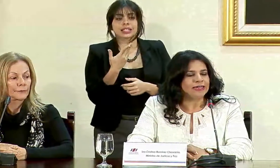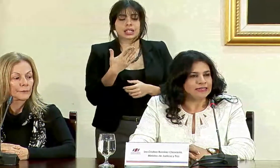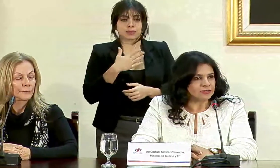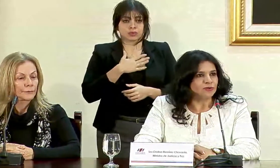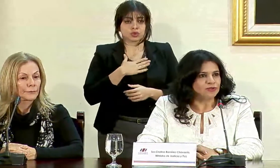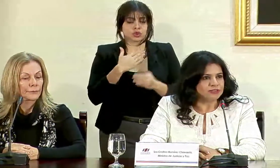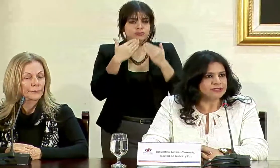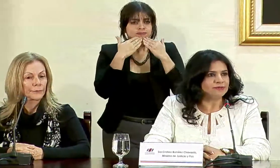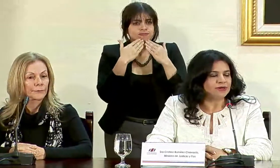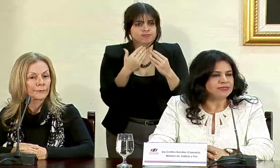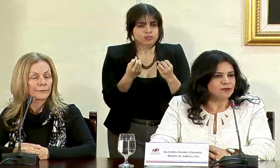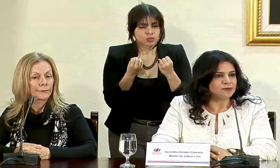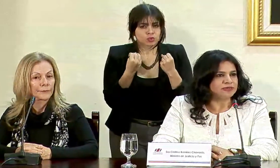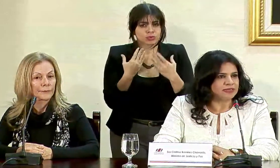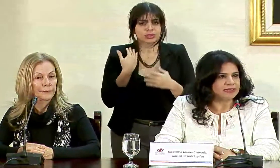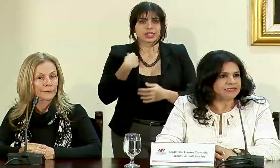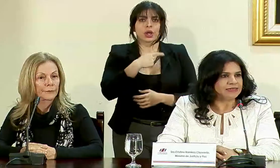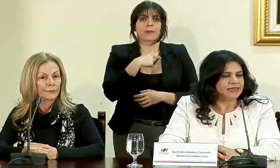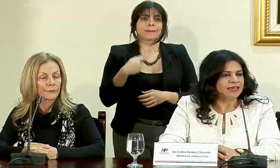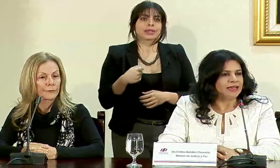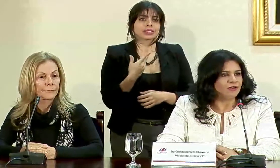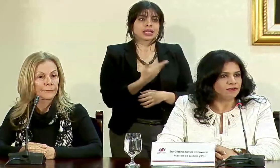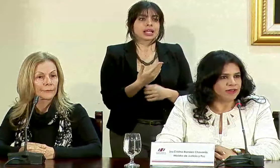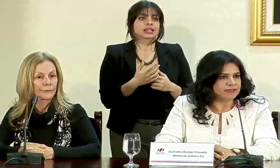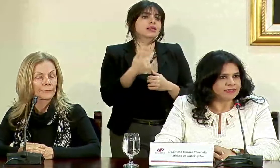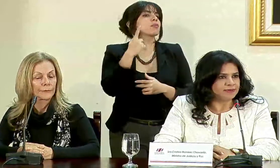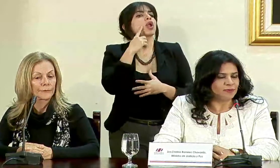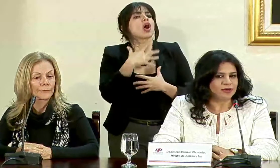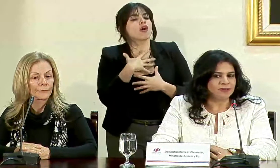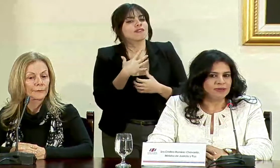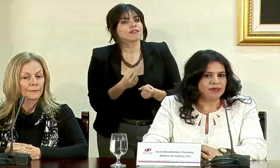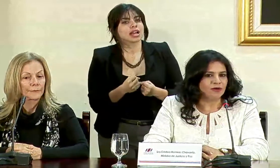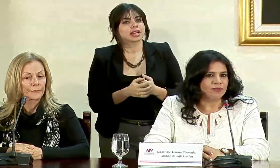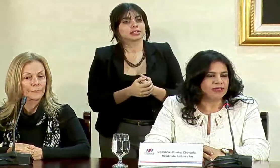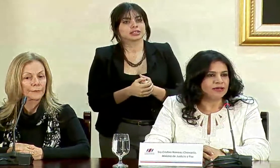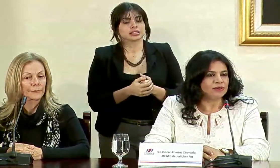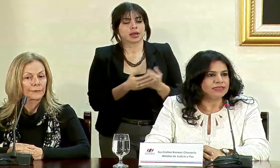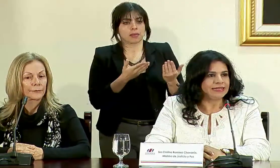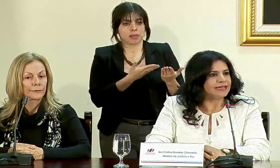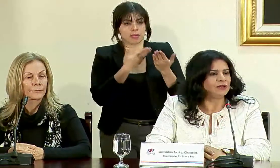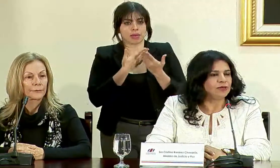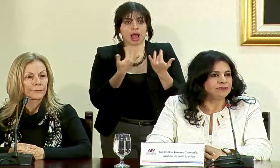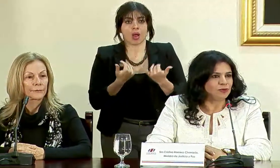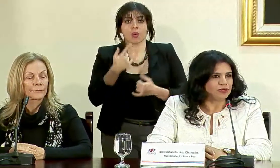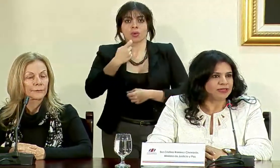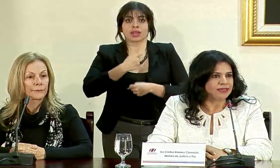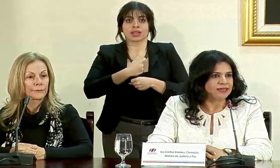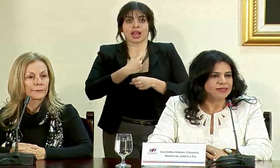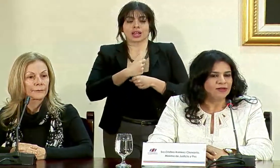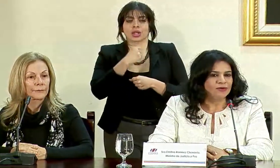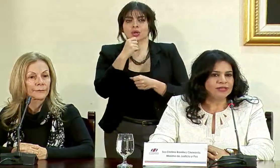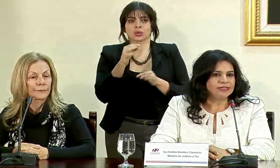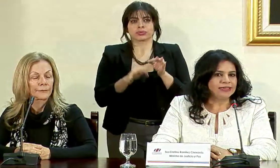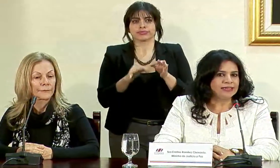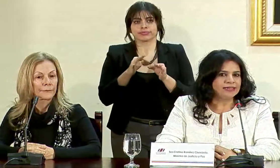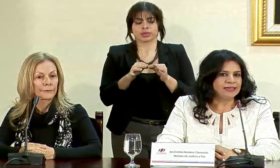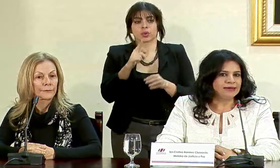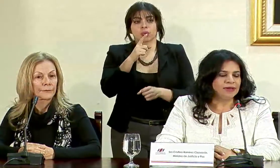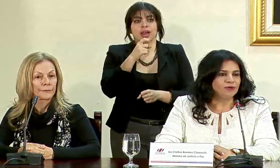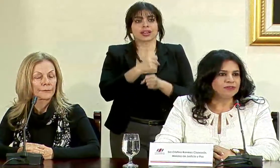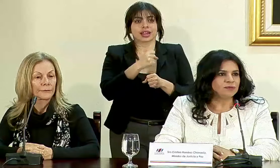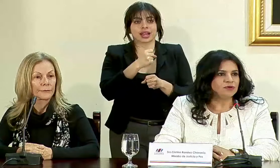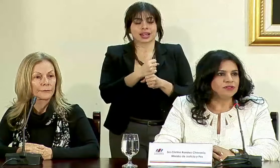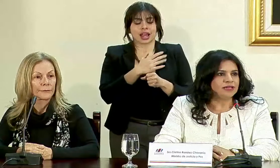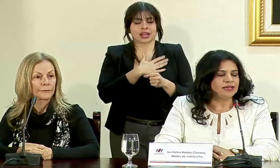yo agradezco muchísimo al señor presidente la confianza porque me encomienda una tarea que no es menuda, una tarea